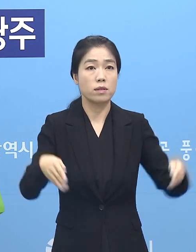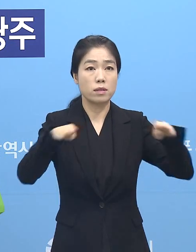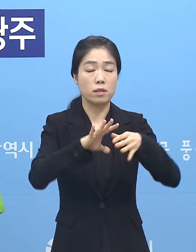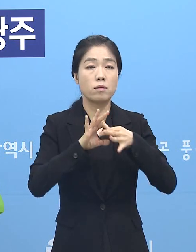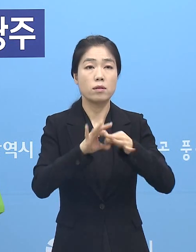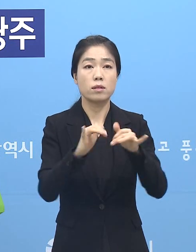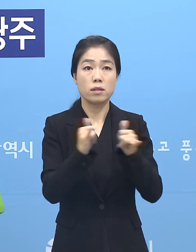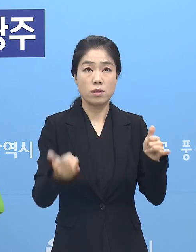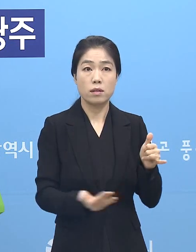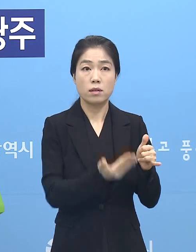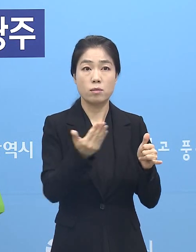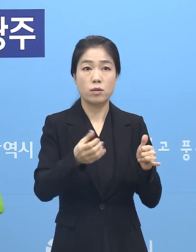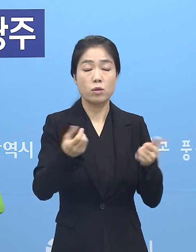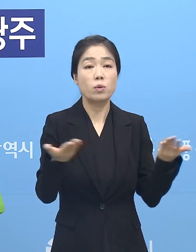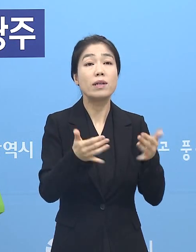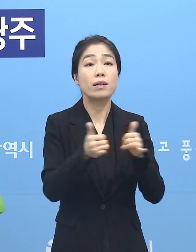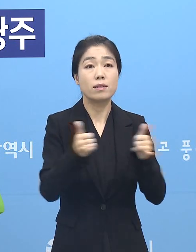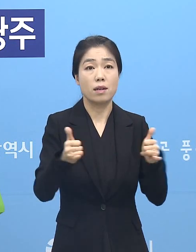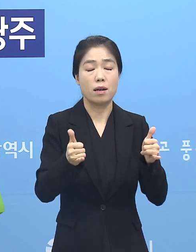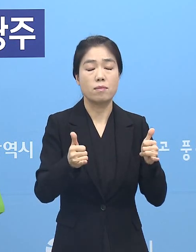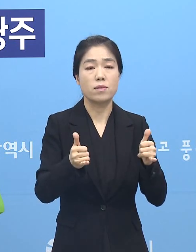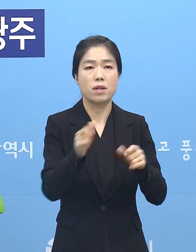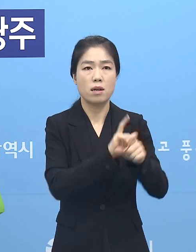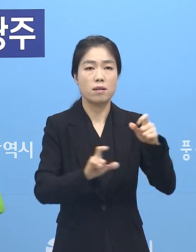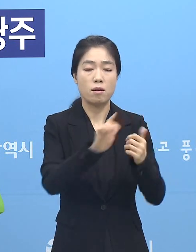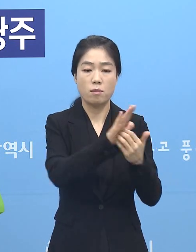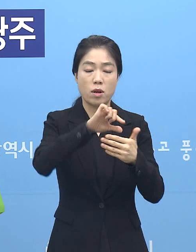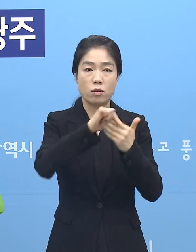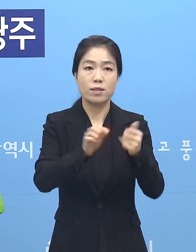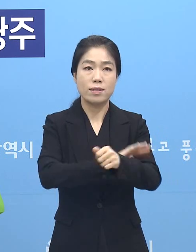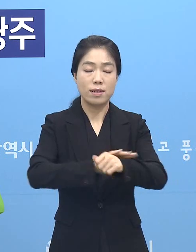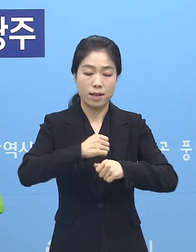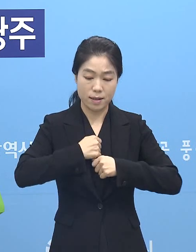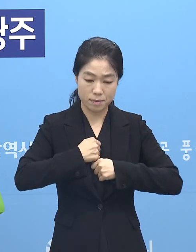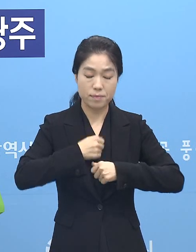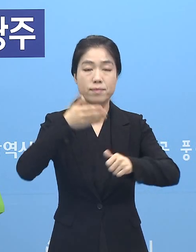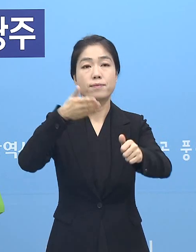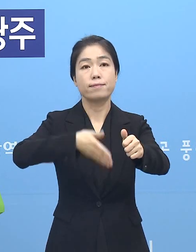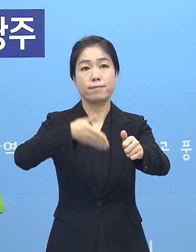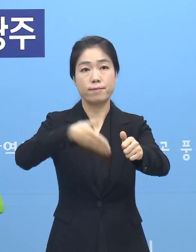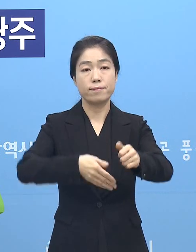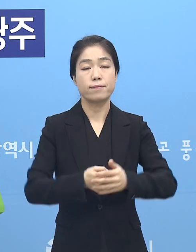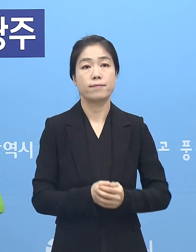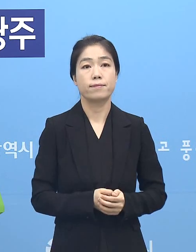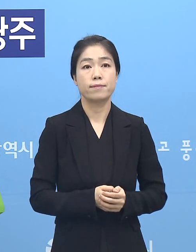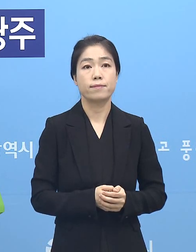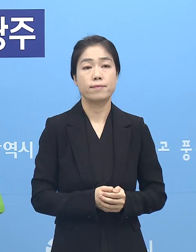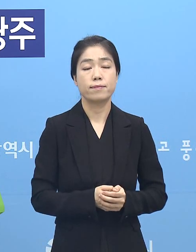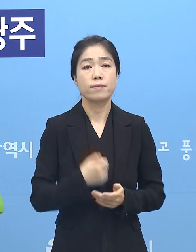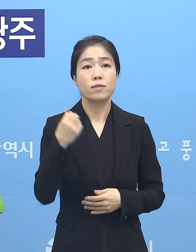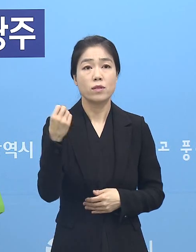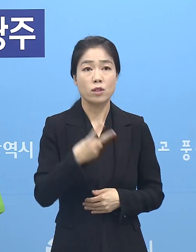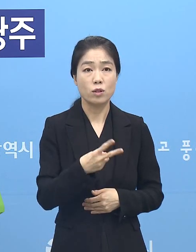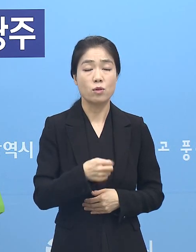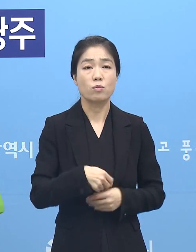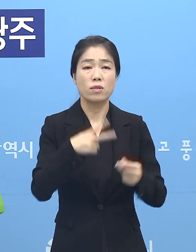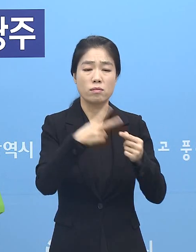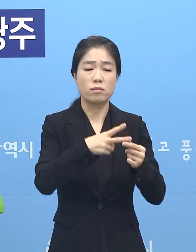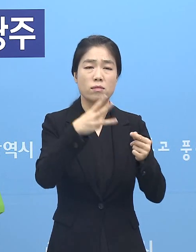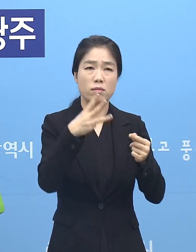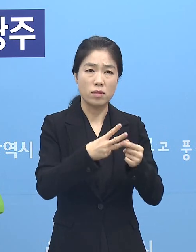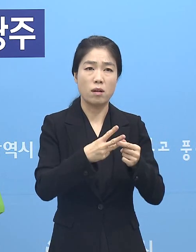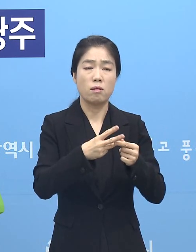관계자들과 종사자들의 각별한 방역수칙 준수를 부탁드립니다. 아울러 제2,